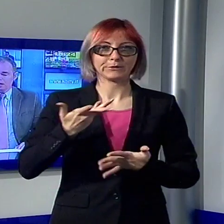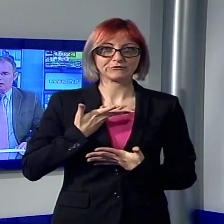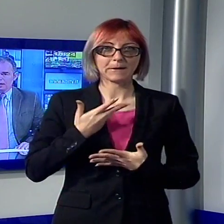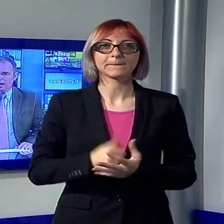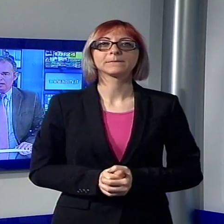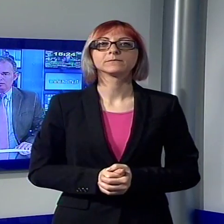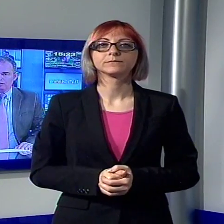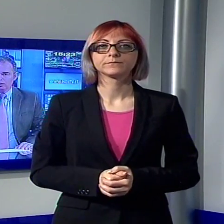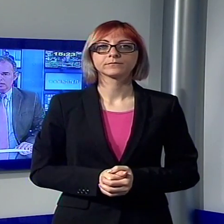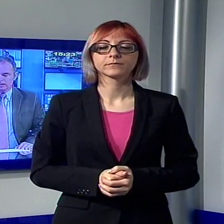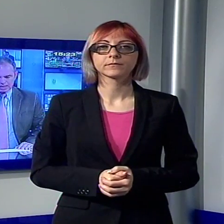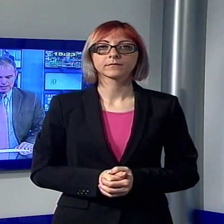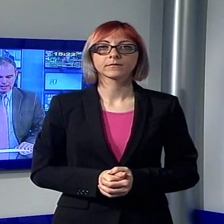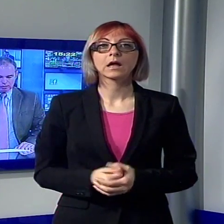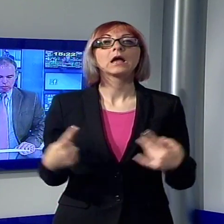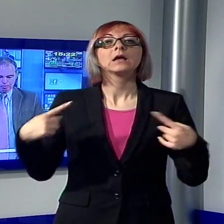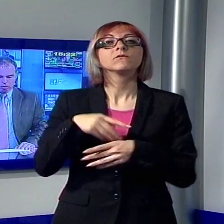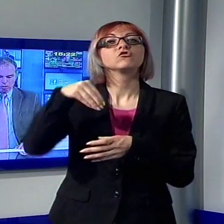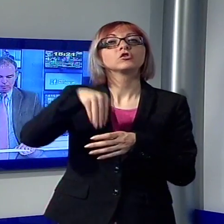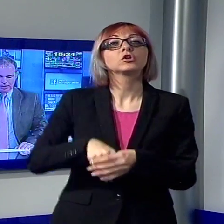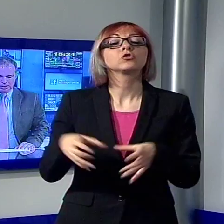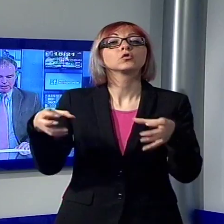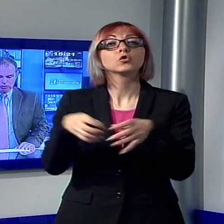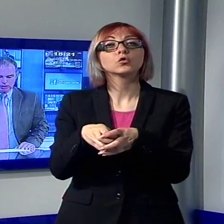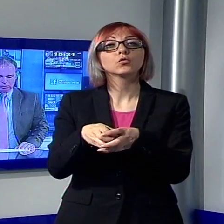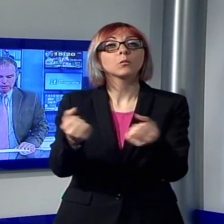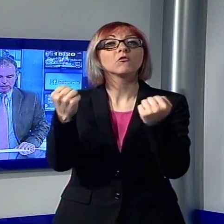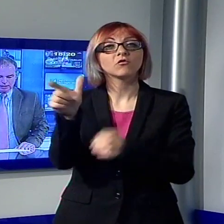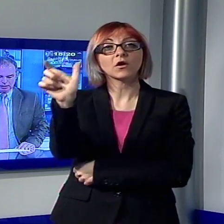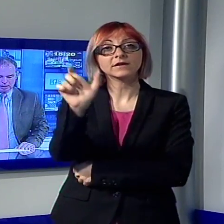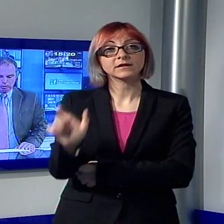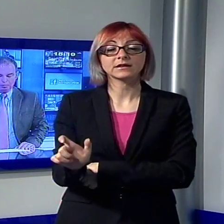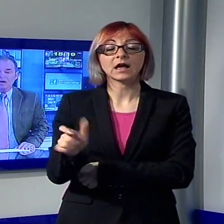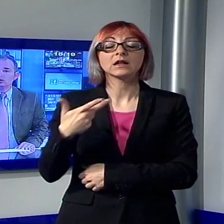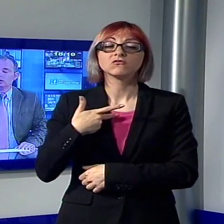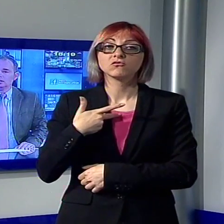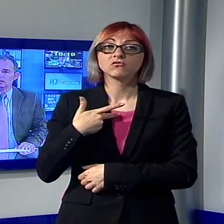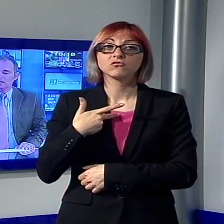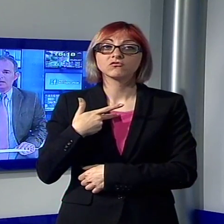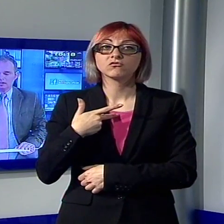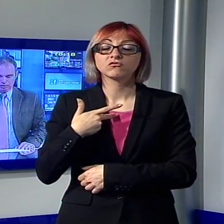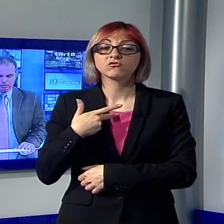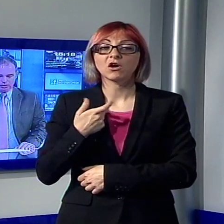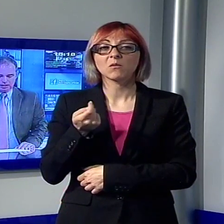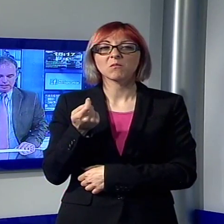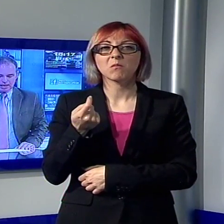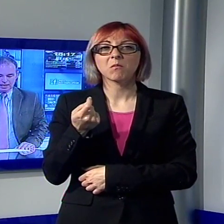Bagarri in Forza Italia dopo il risultato elettorale di Alto Pascio. I dissidenti di Forza Italia